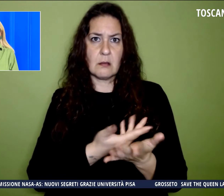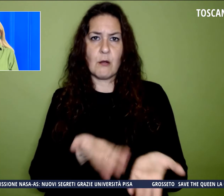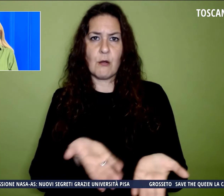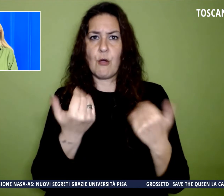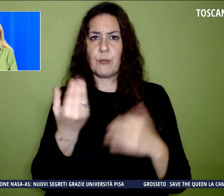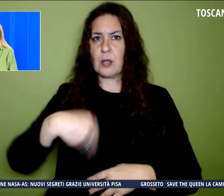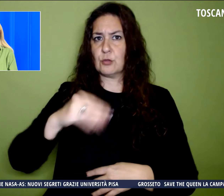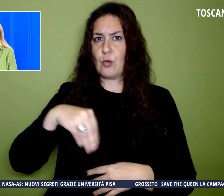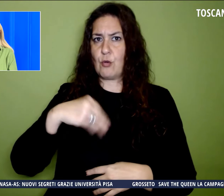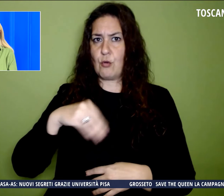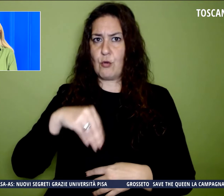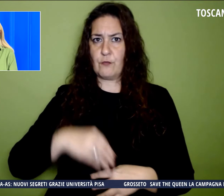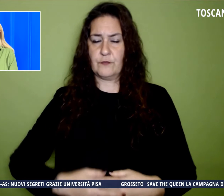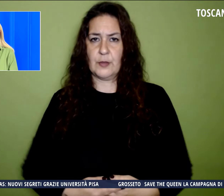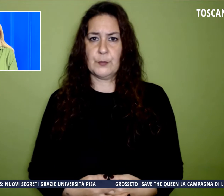alcolici.